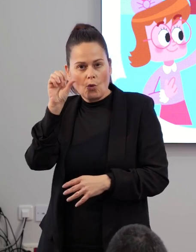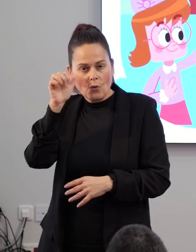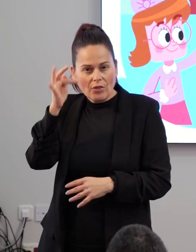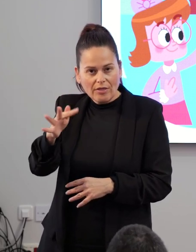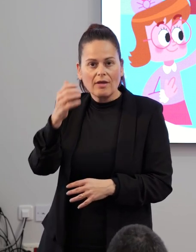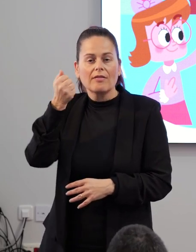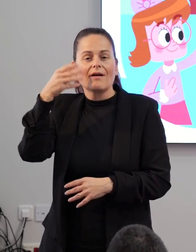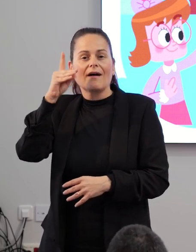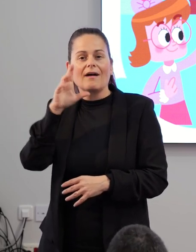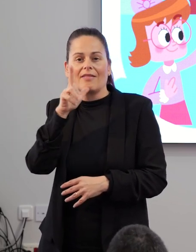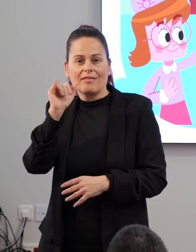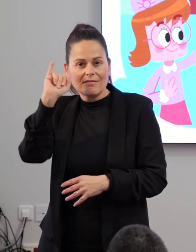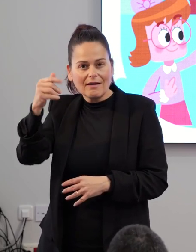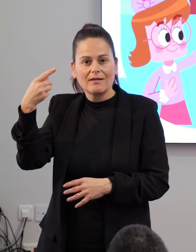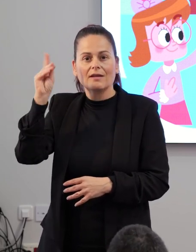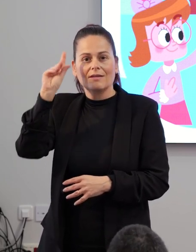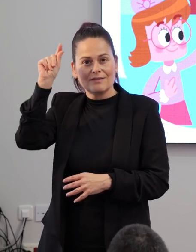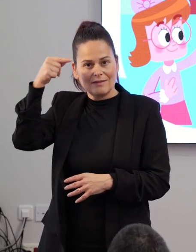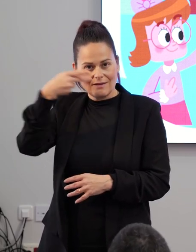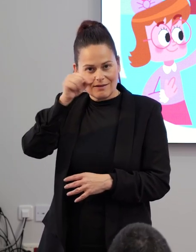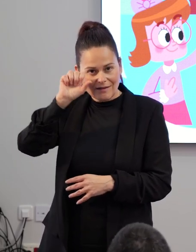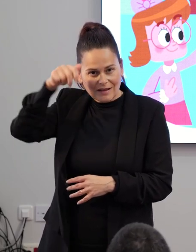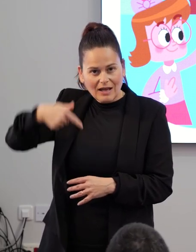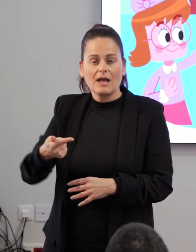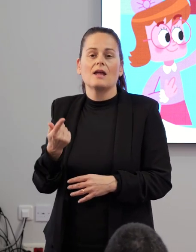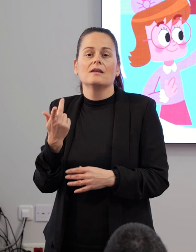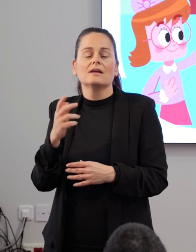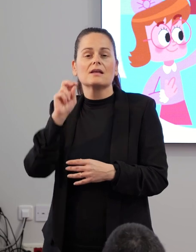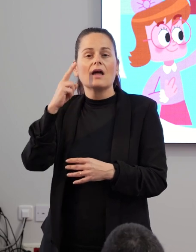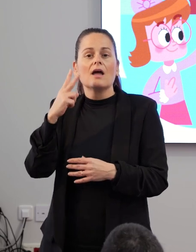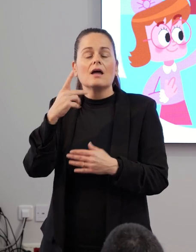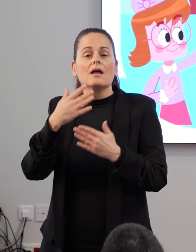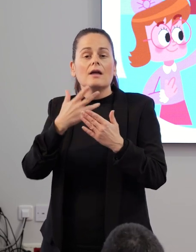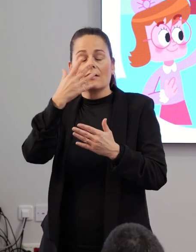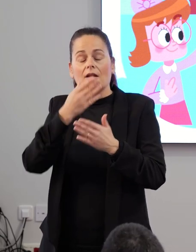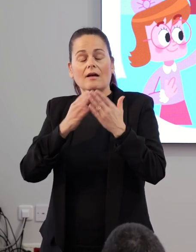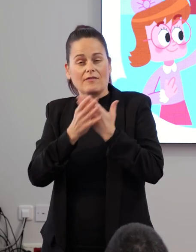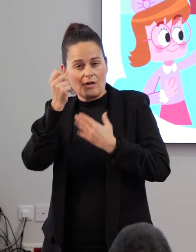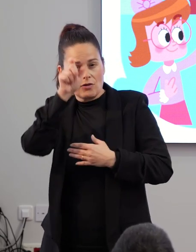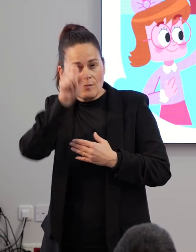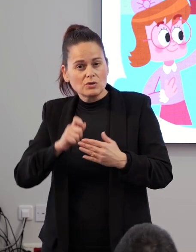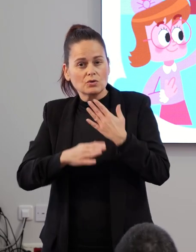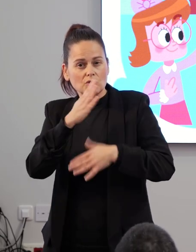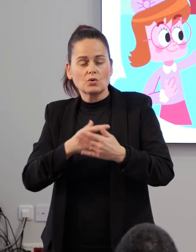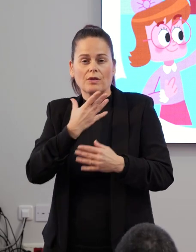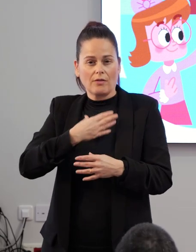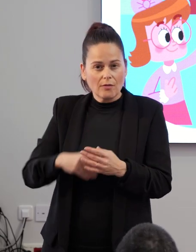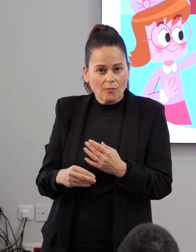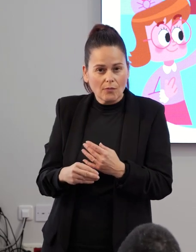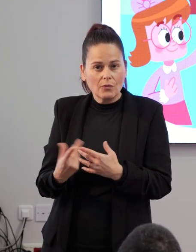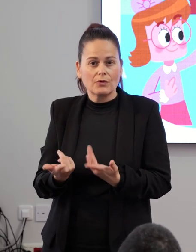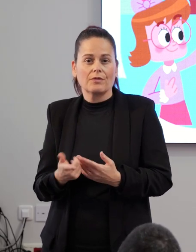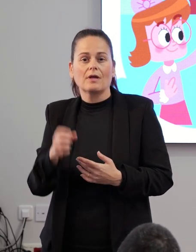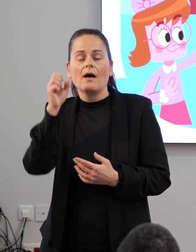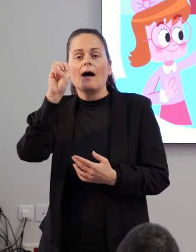EMAC, DEGENES, FESORMUR, Asociación Retina Murcia, AFALEVANTE,